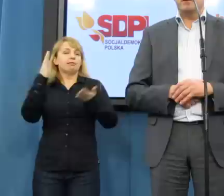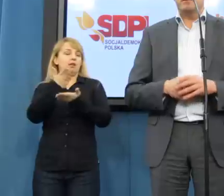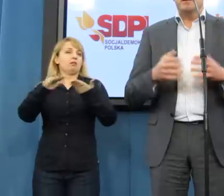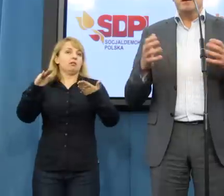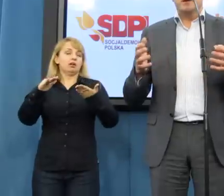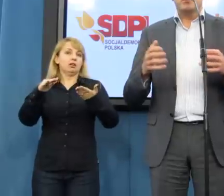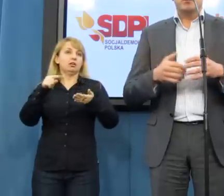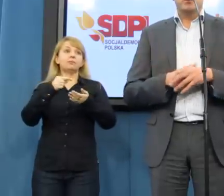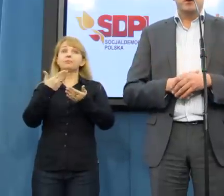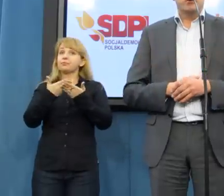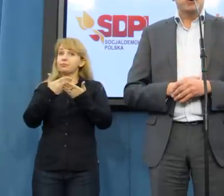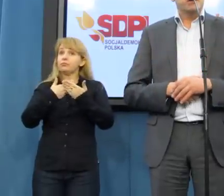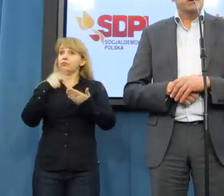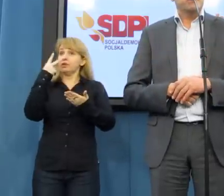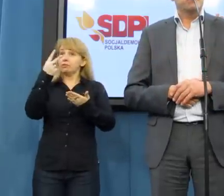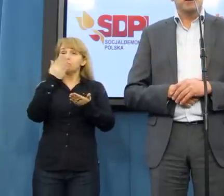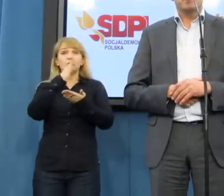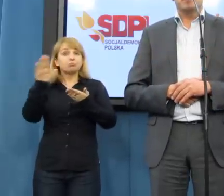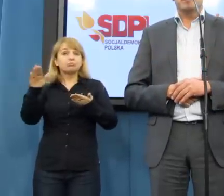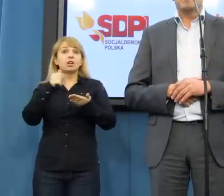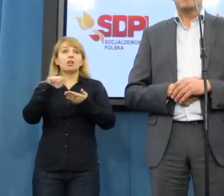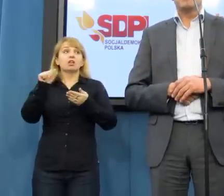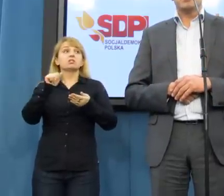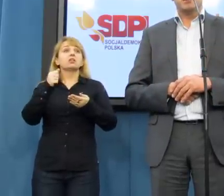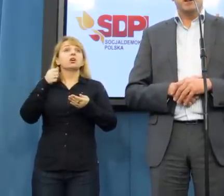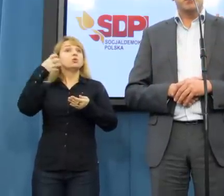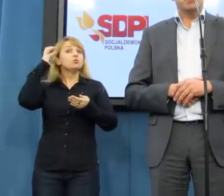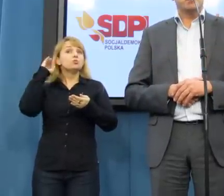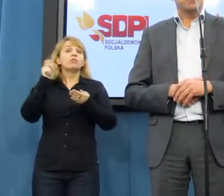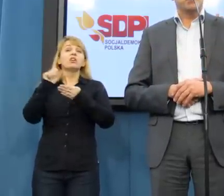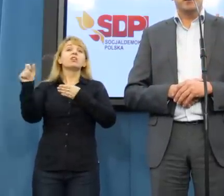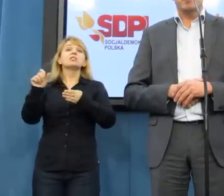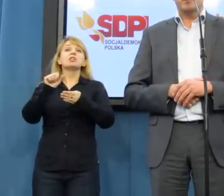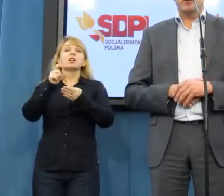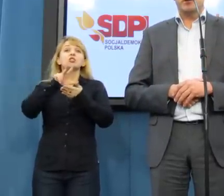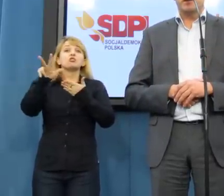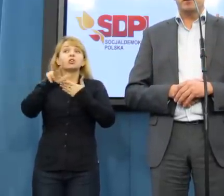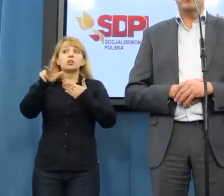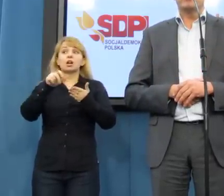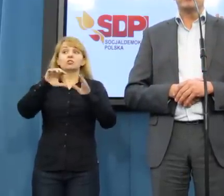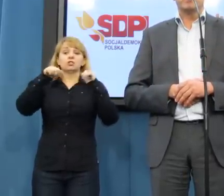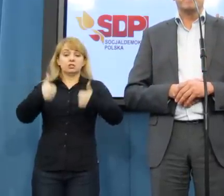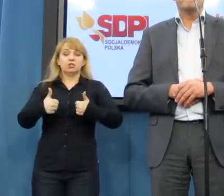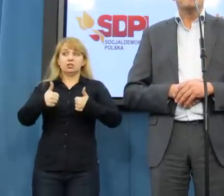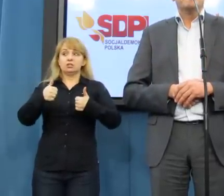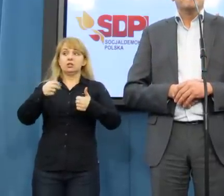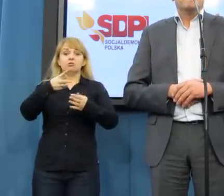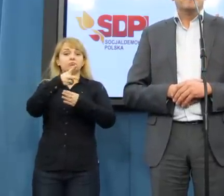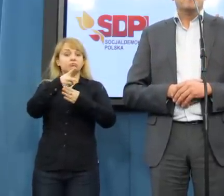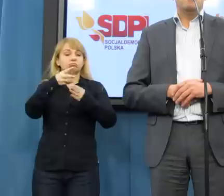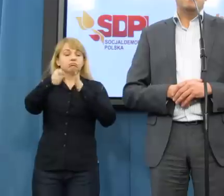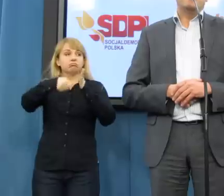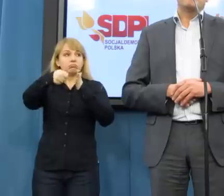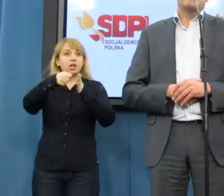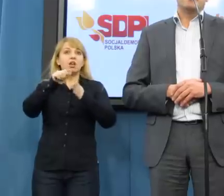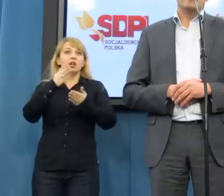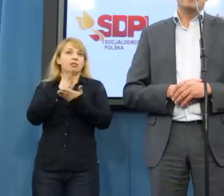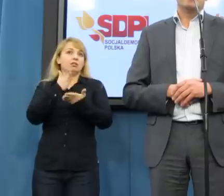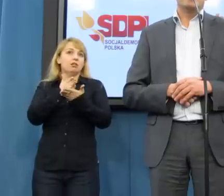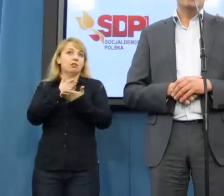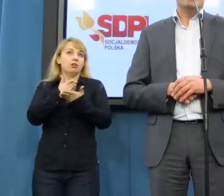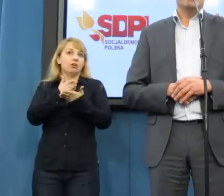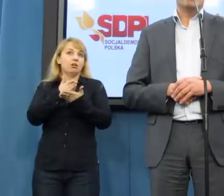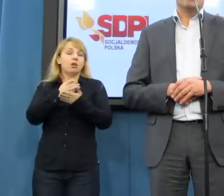programie, ja przypomnę, dokładnie na Słowacji jest 13 stacjonarnych fotoradarów, które ma w